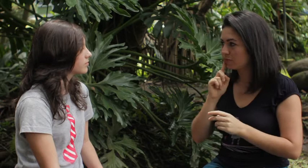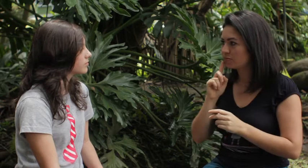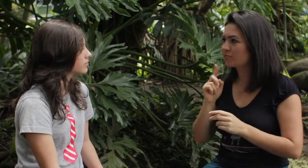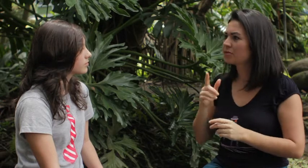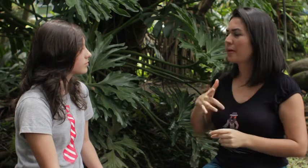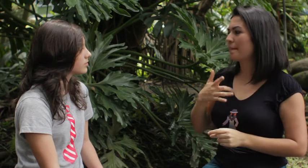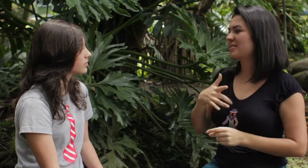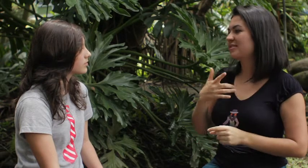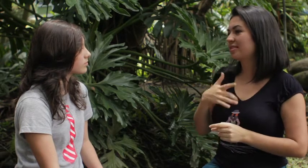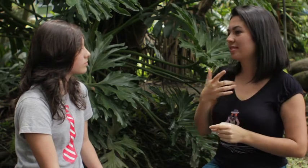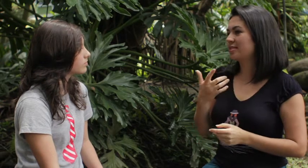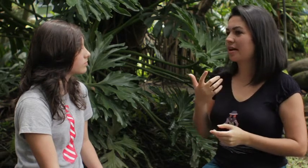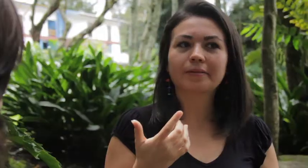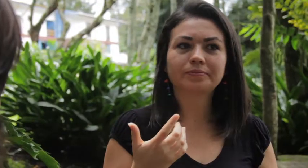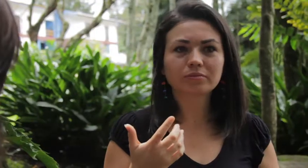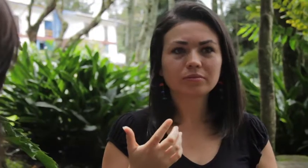personas sordas Y me sentía